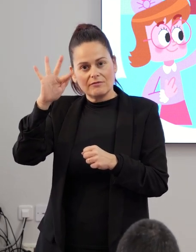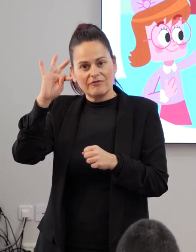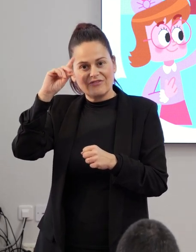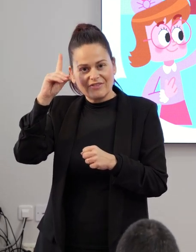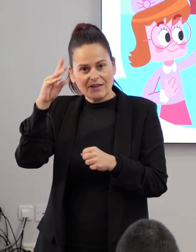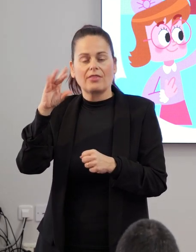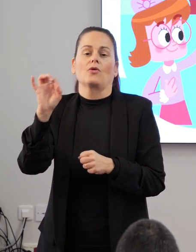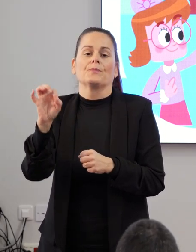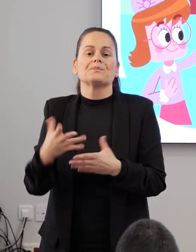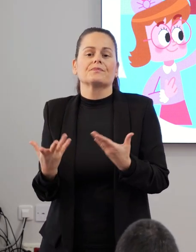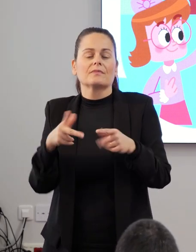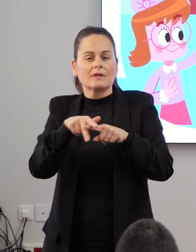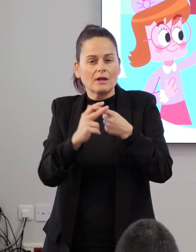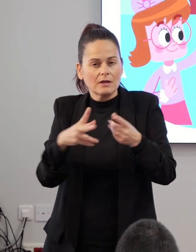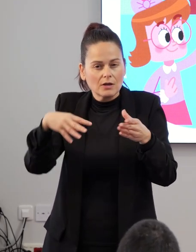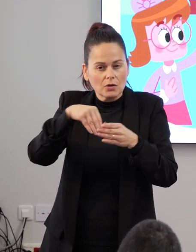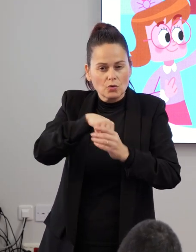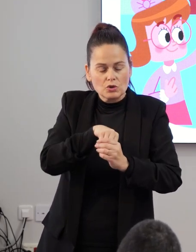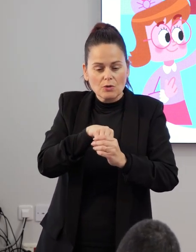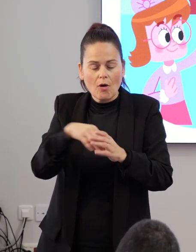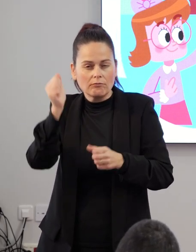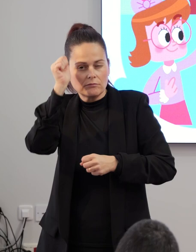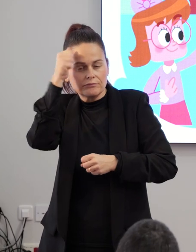inclusivo Descubriendo la prehistoria.